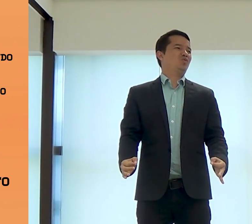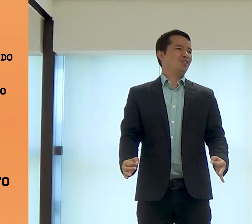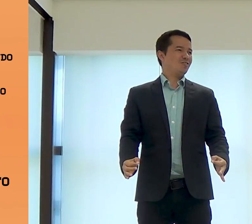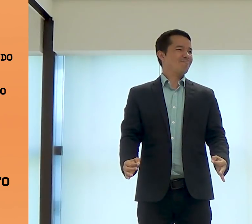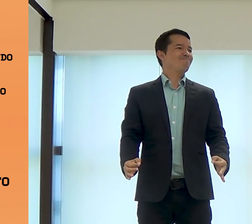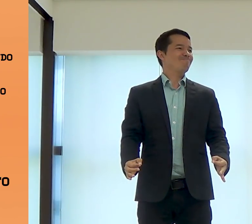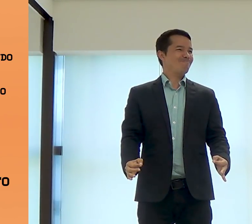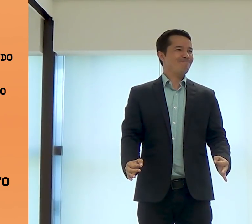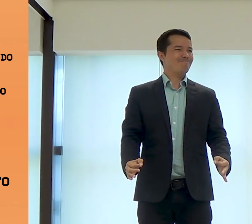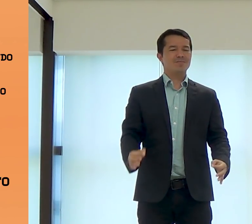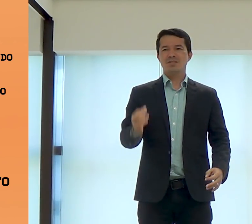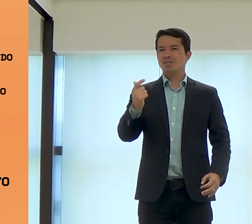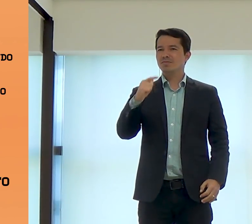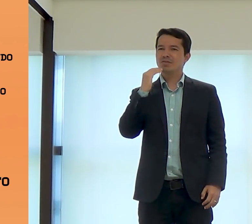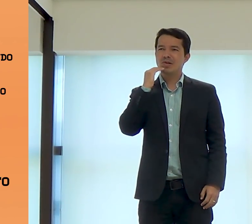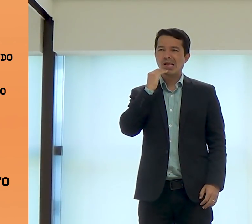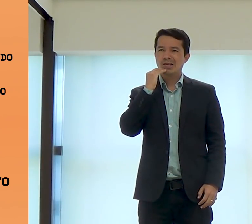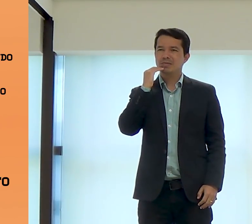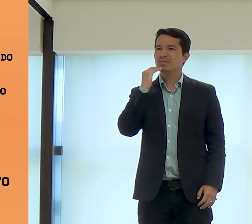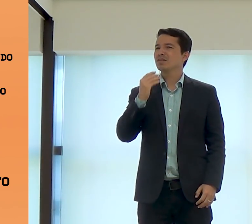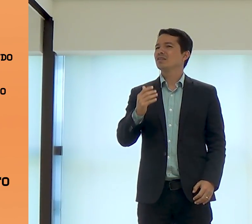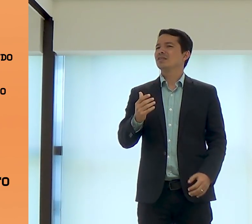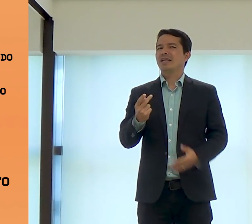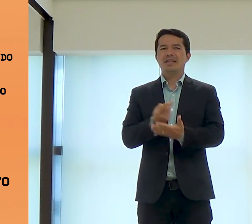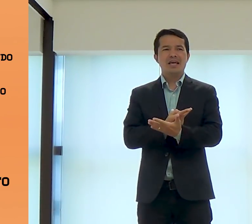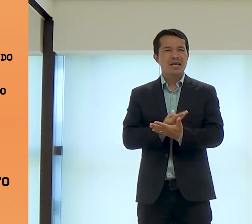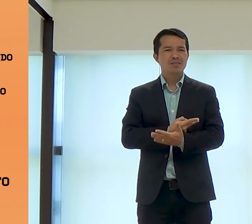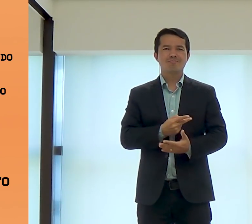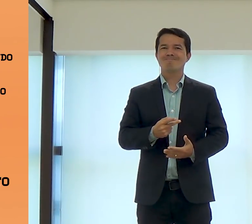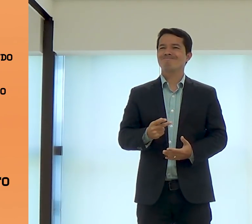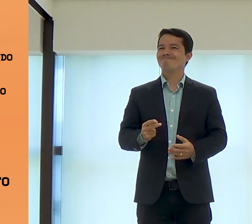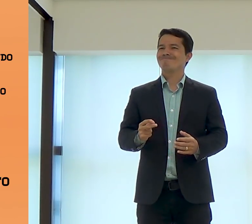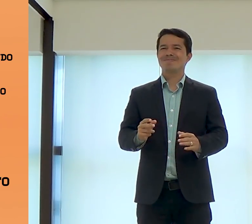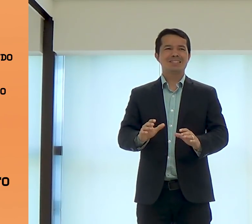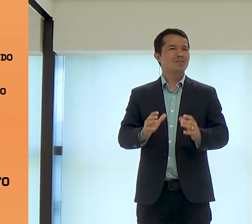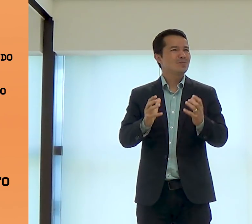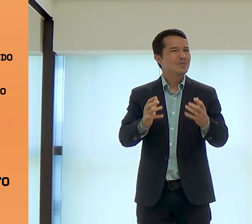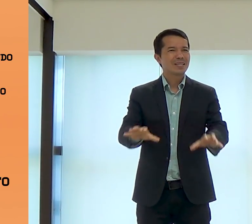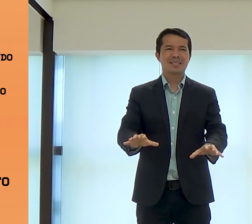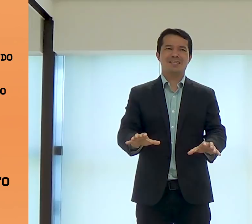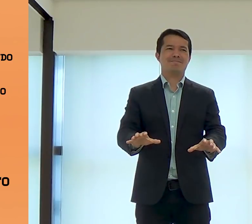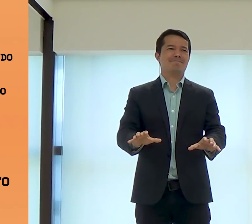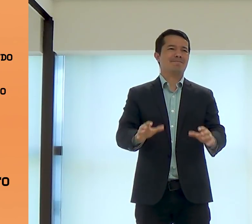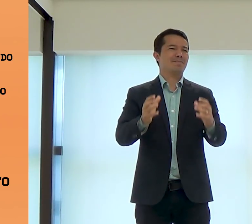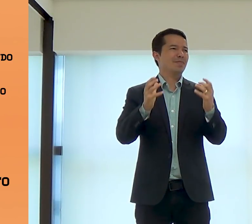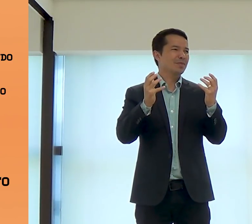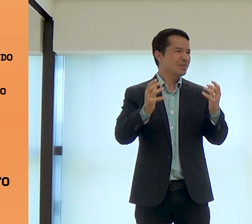homem justo. Ele foi um homem justo. sem erros, sem defeitos,